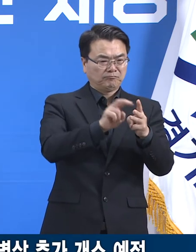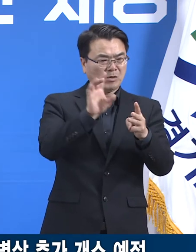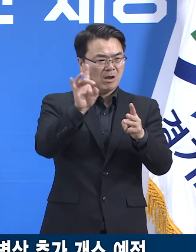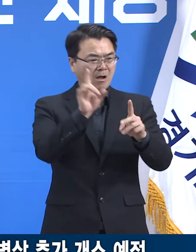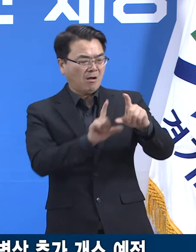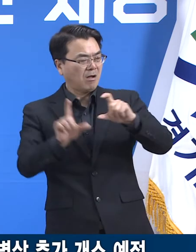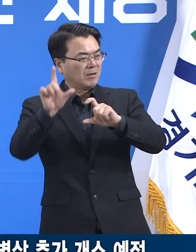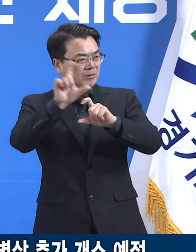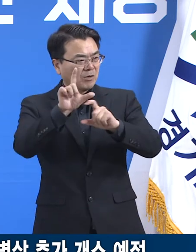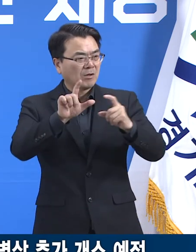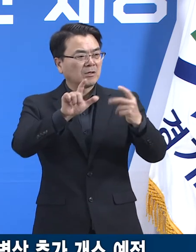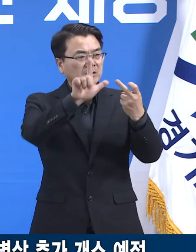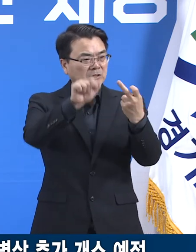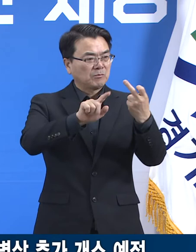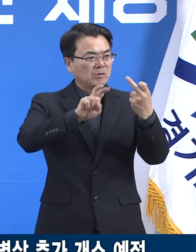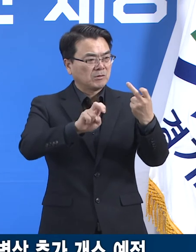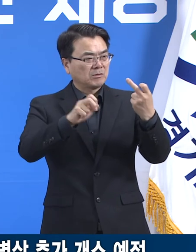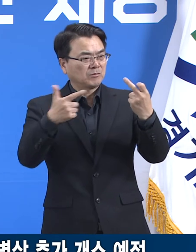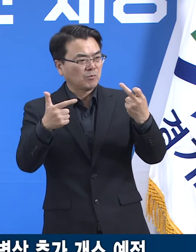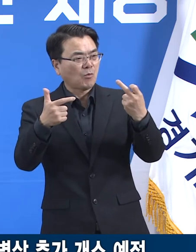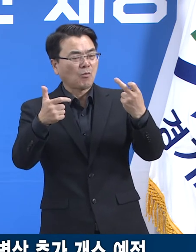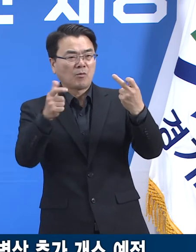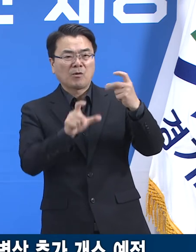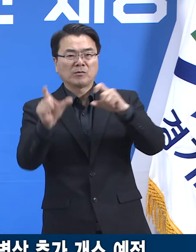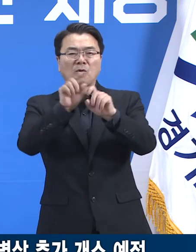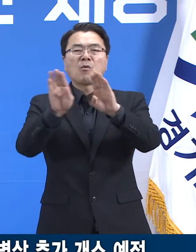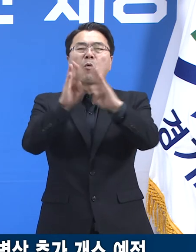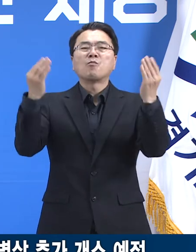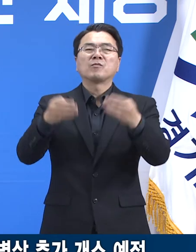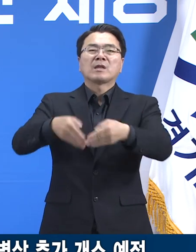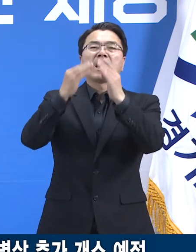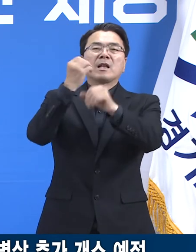12월 22일에 추가 개소할 예정입니다.